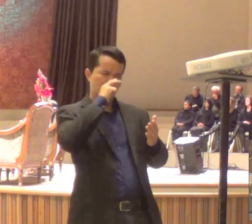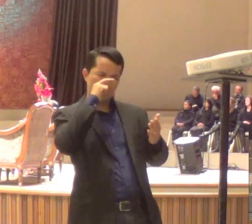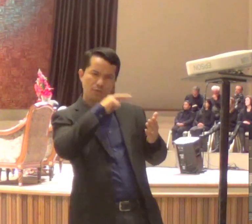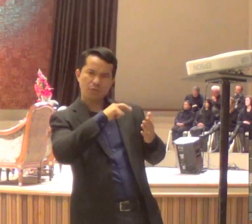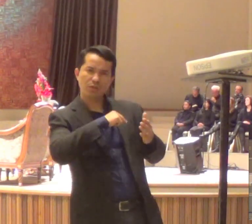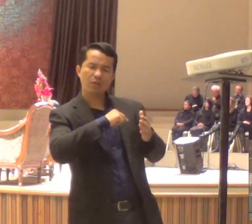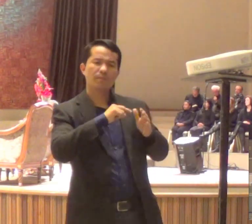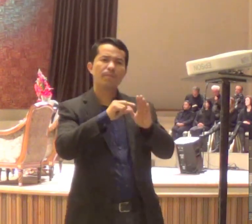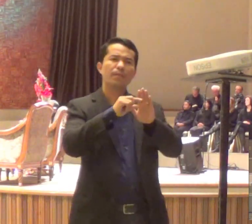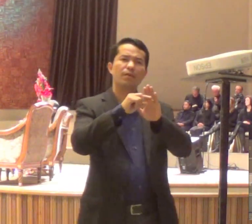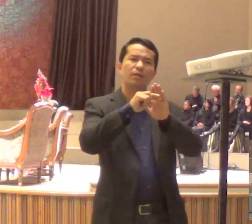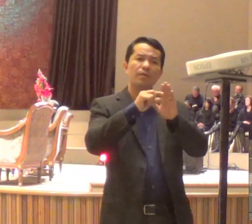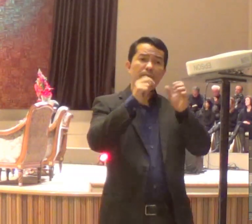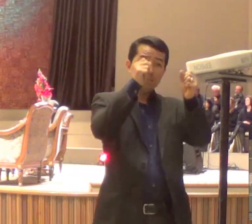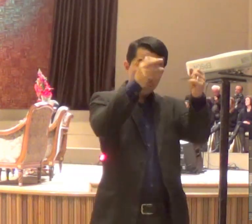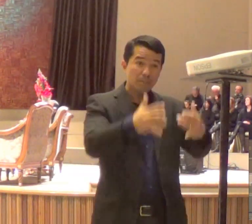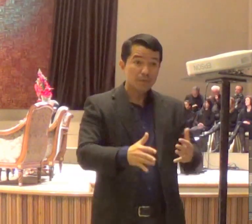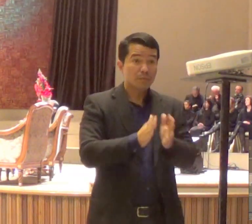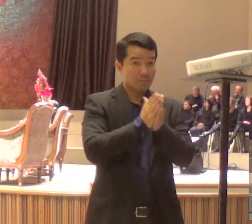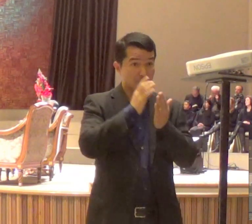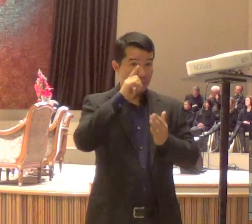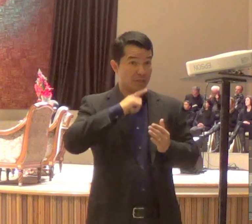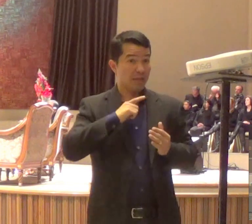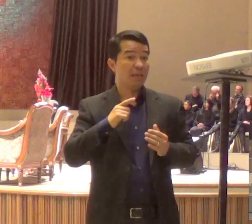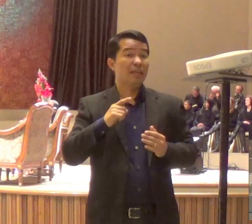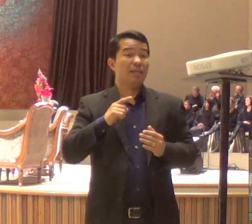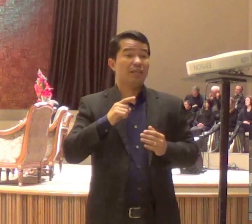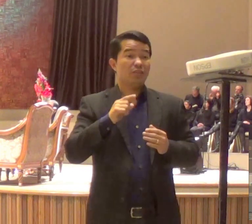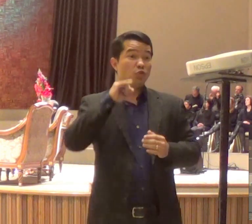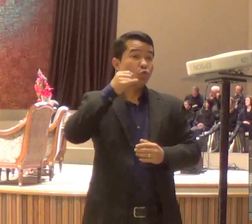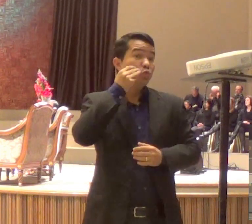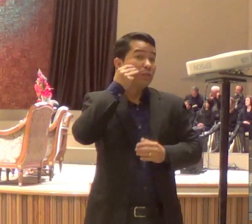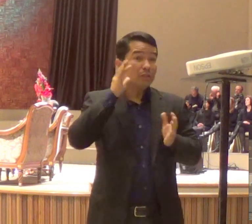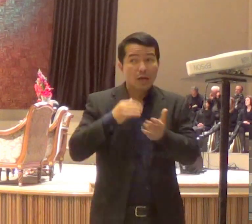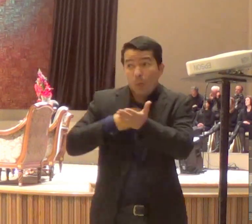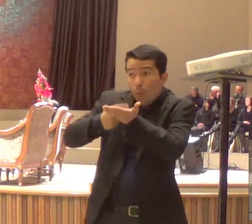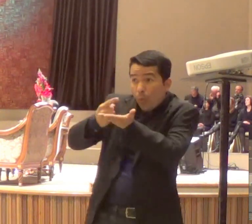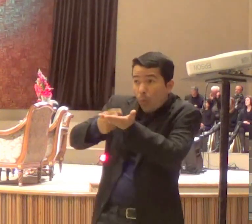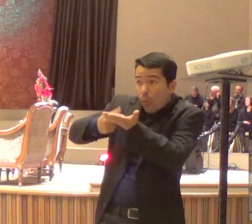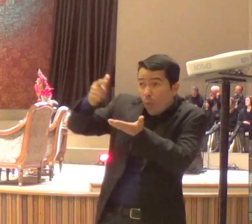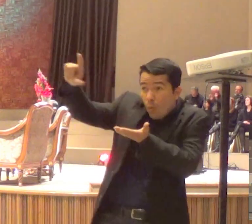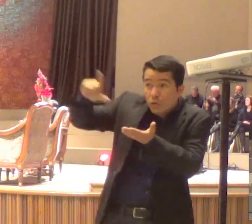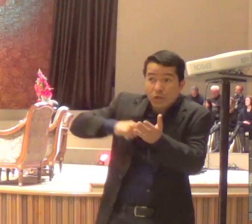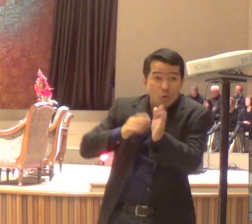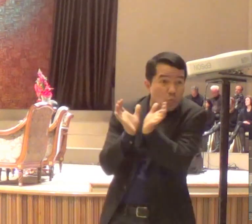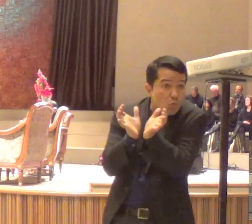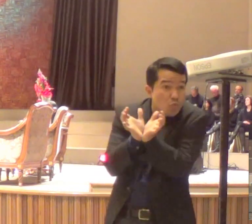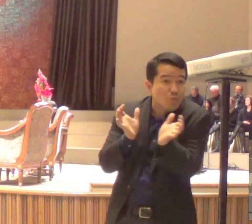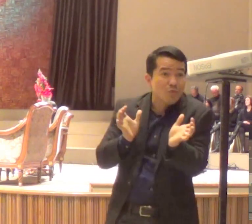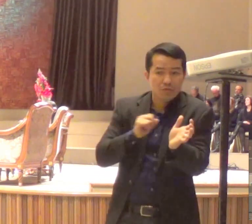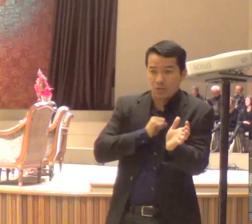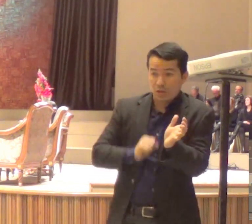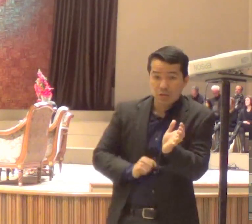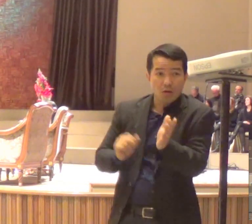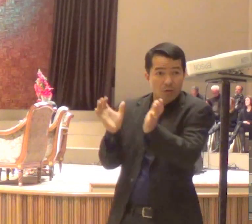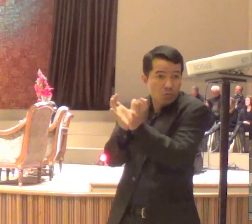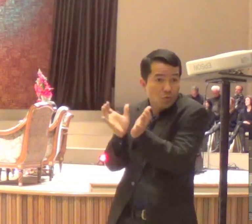firmado, para entregar Jesus, o lugar, a hora, de que jeito, estava tudo armado.